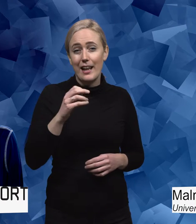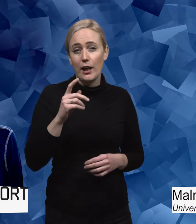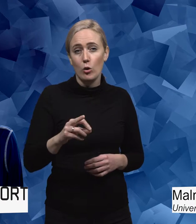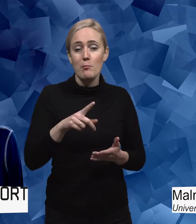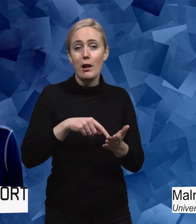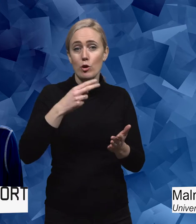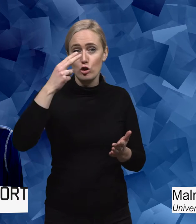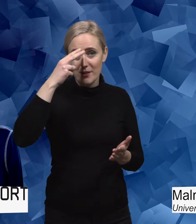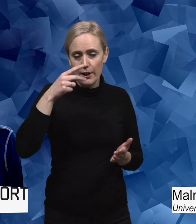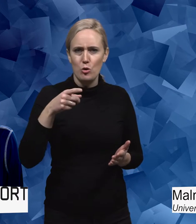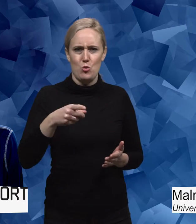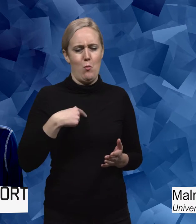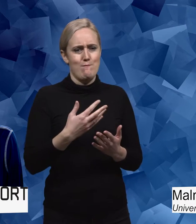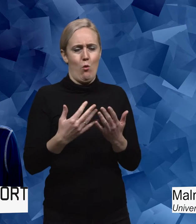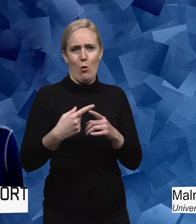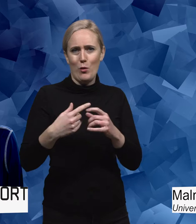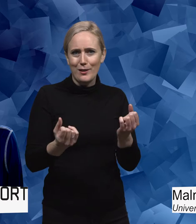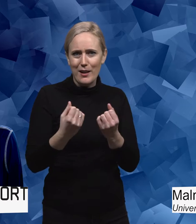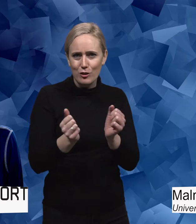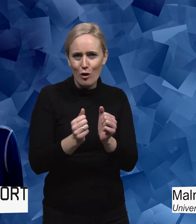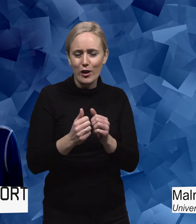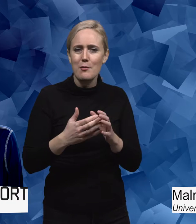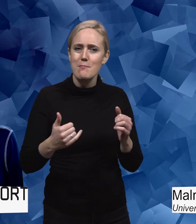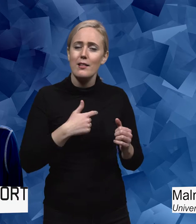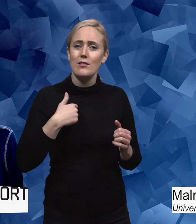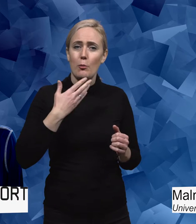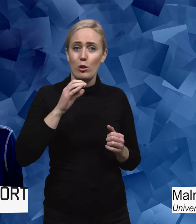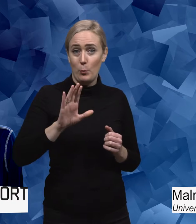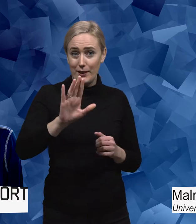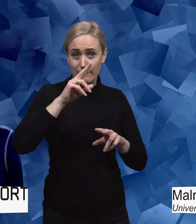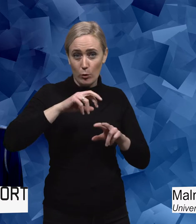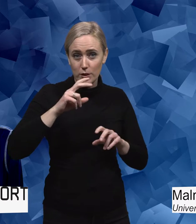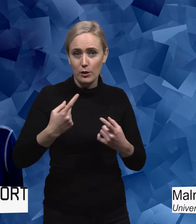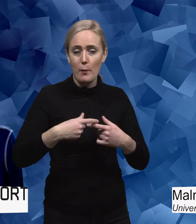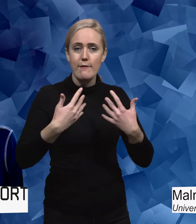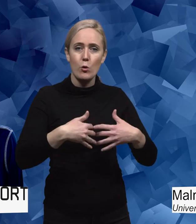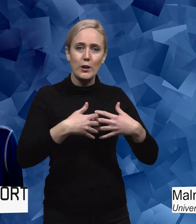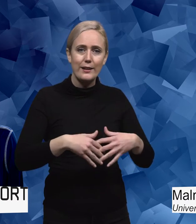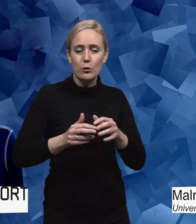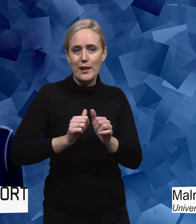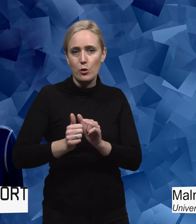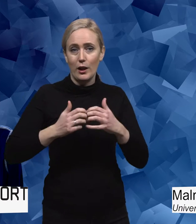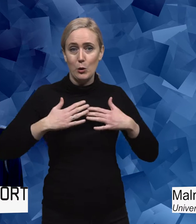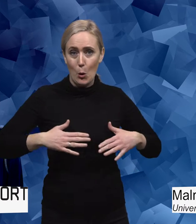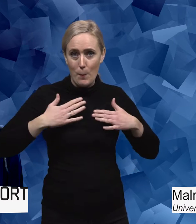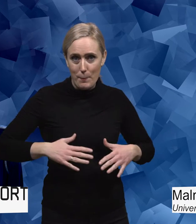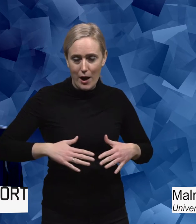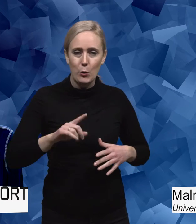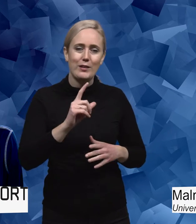massa spännande saker men jag hade tänkt att du prata om din forskning som du gjorde om funktionalitet och idrottande kroppar och lite senare